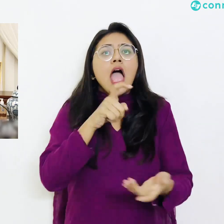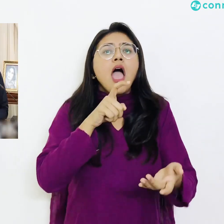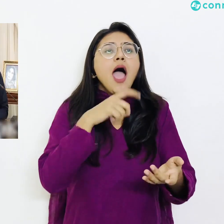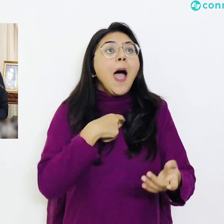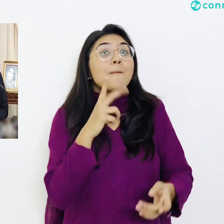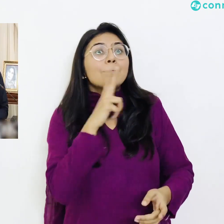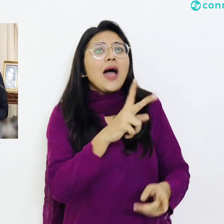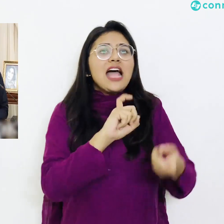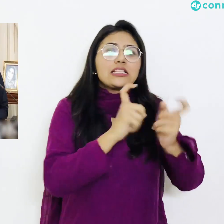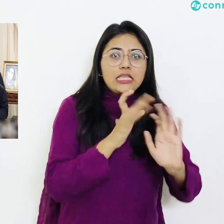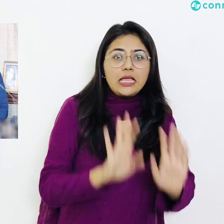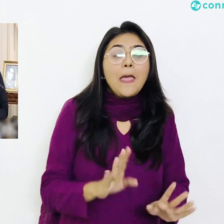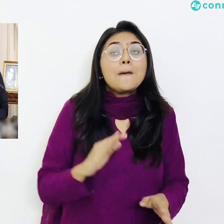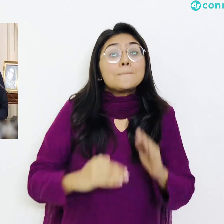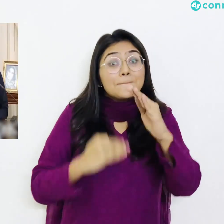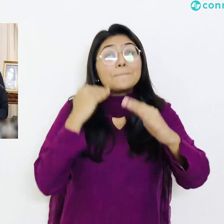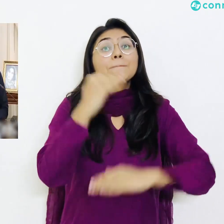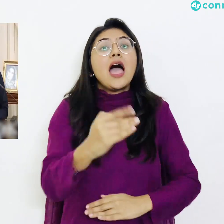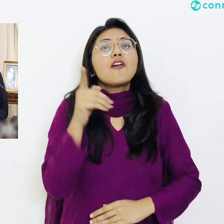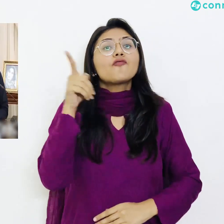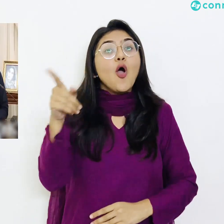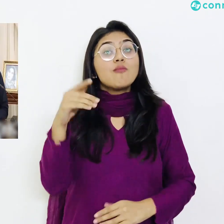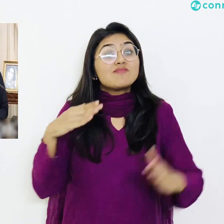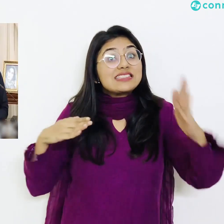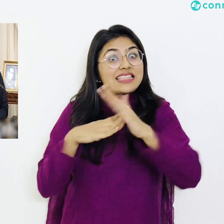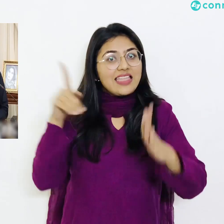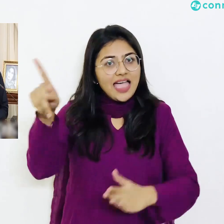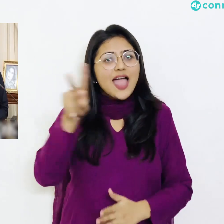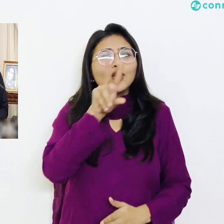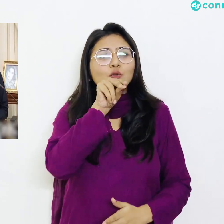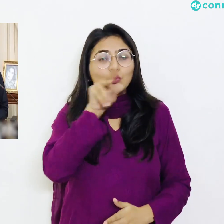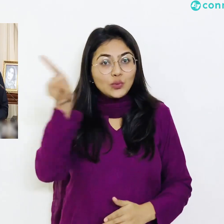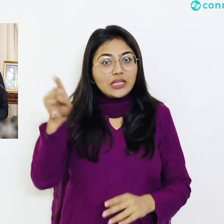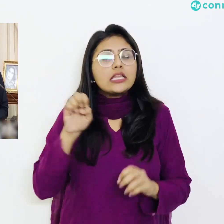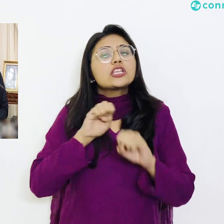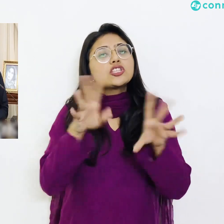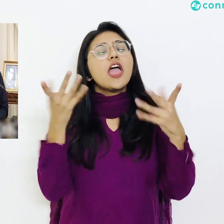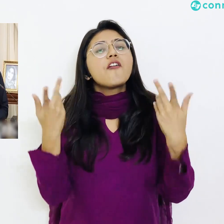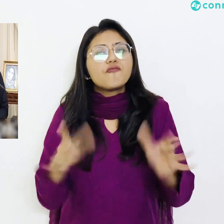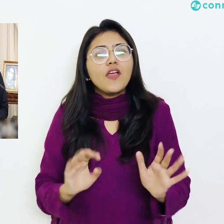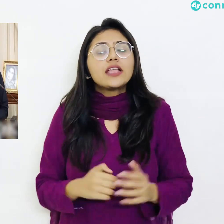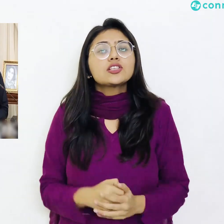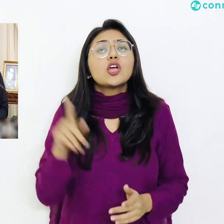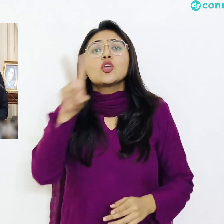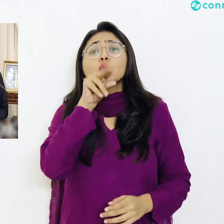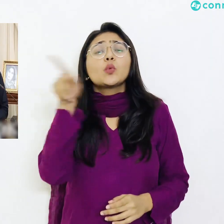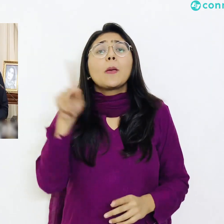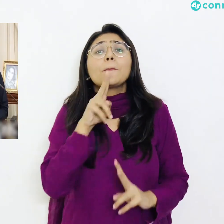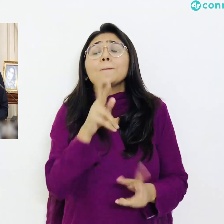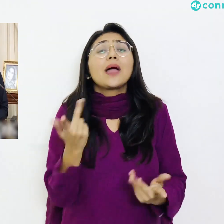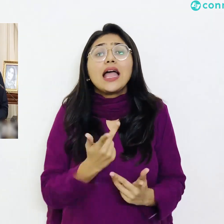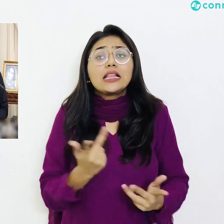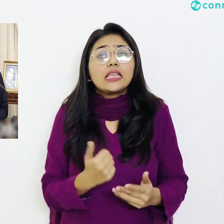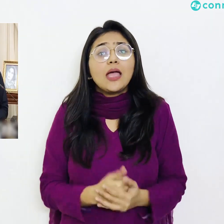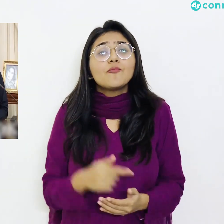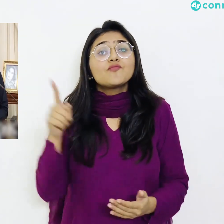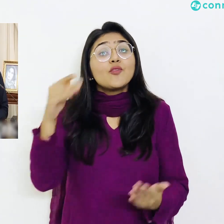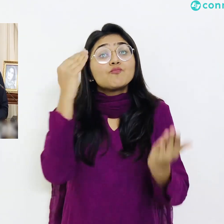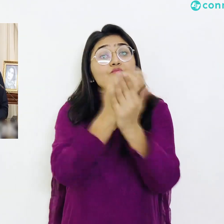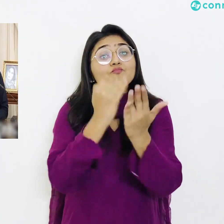پرسنل ٹویٹ سے ایک ٹویٹر اکاؤنٹ سے ایک ٹویٹ کی اور اس ٹویٹ میں انہوں نے پورا وضاحت کی